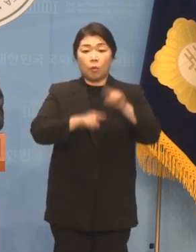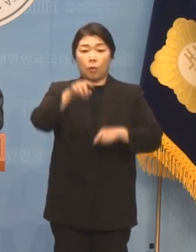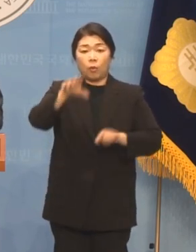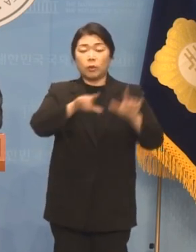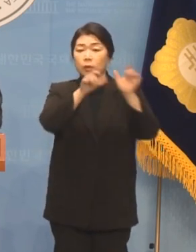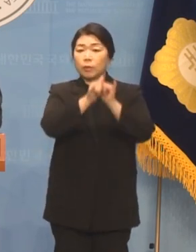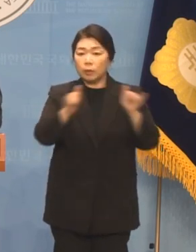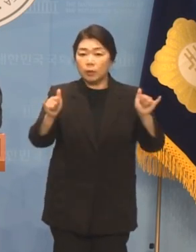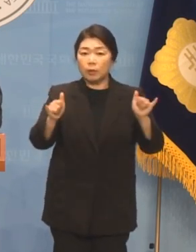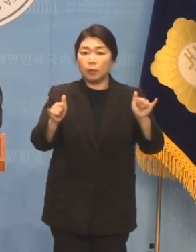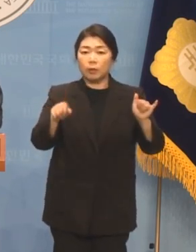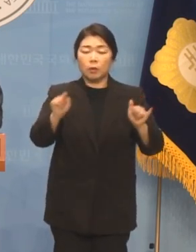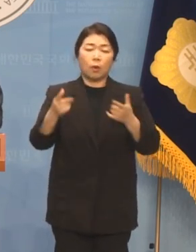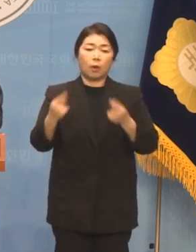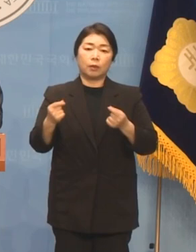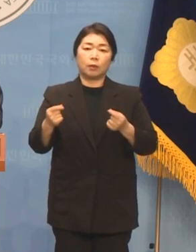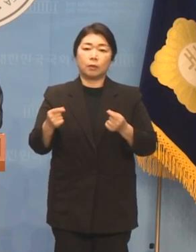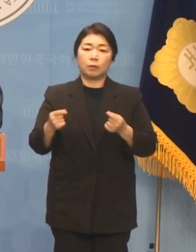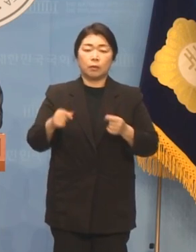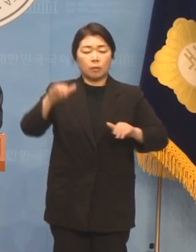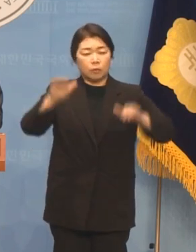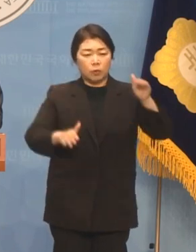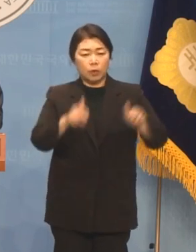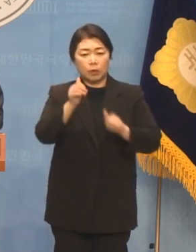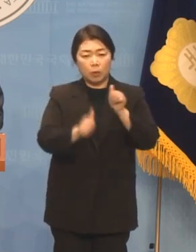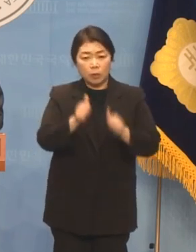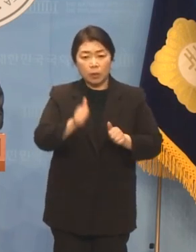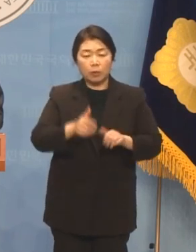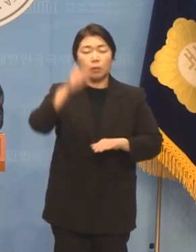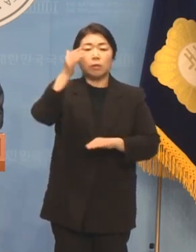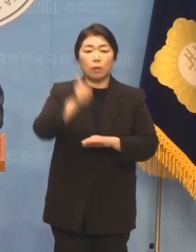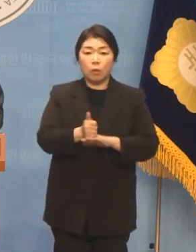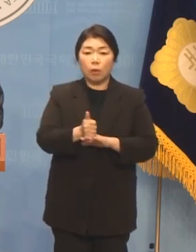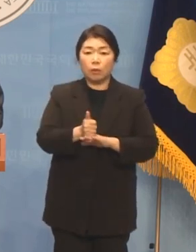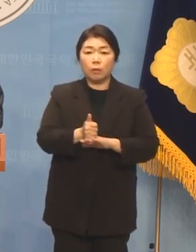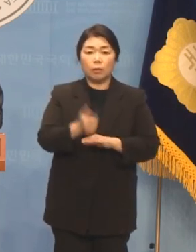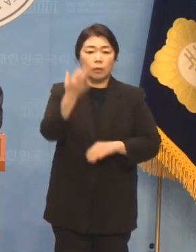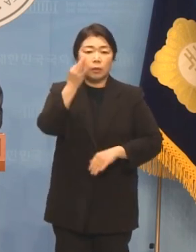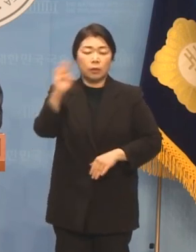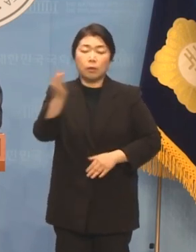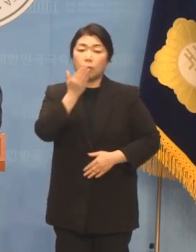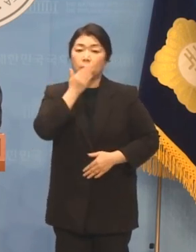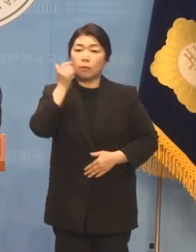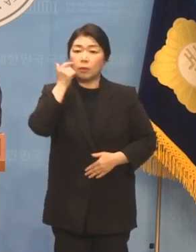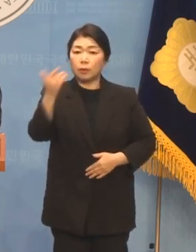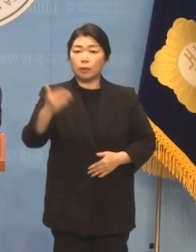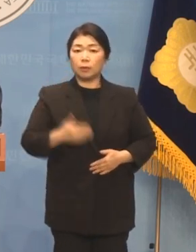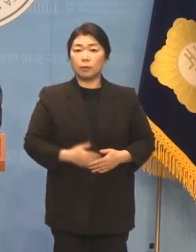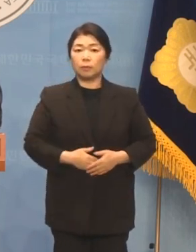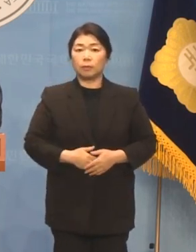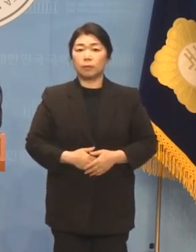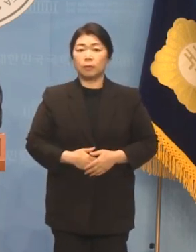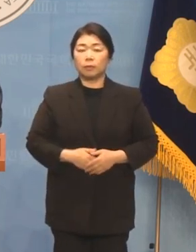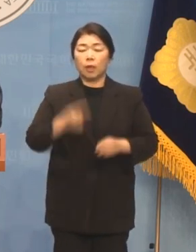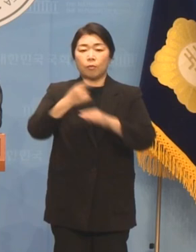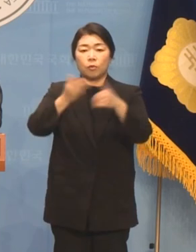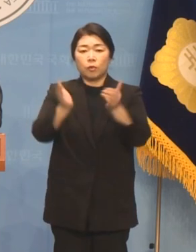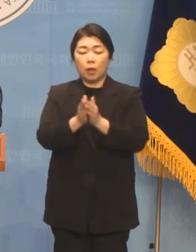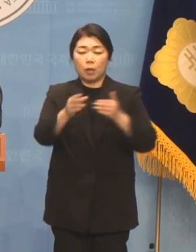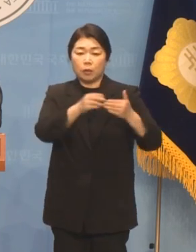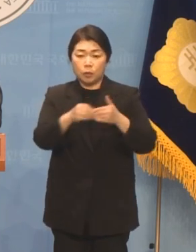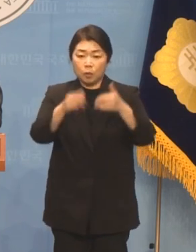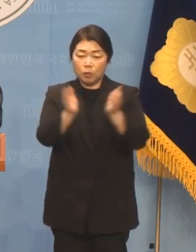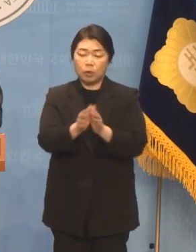시민들이 이러한 불공정 경선 결과를 수용할 수 있을까요? 민주당 지도부는